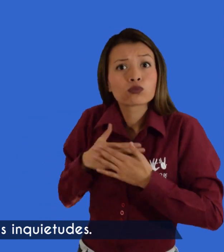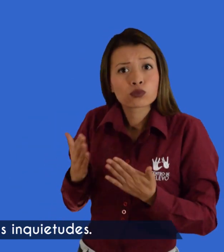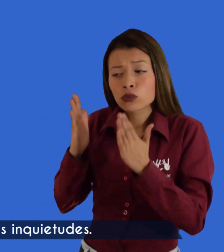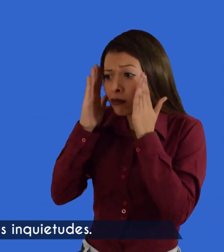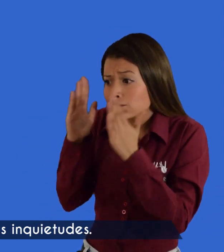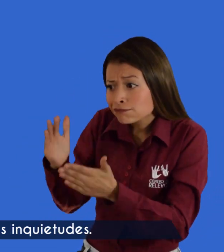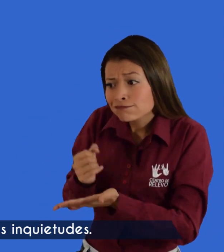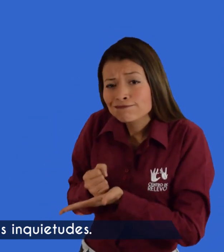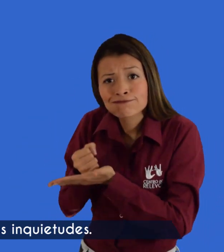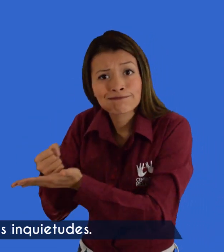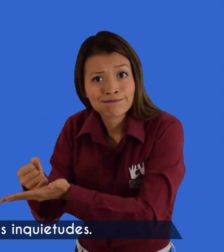inquietudes.